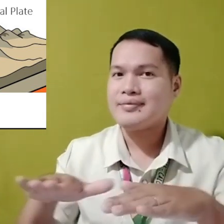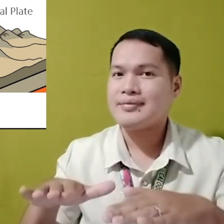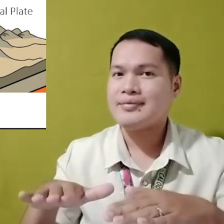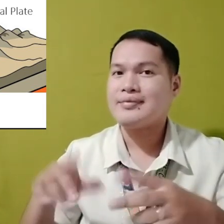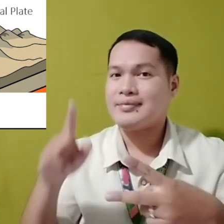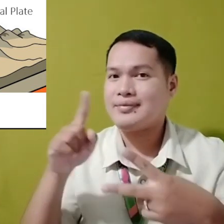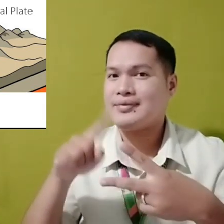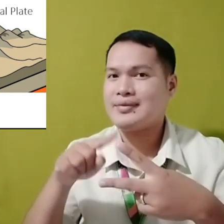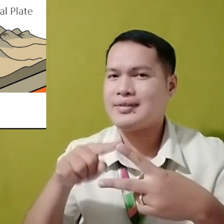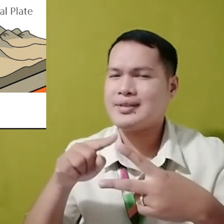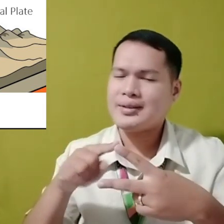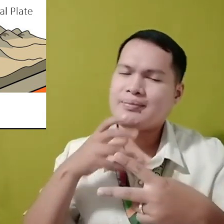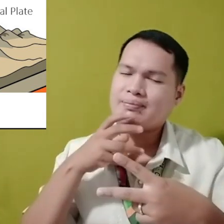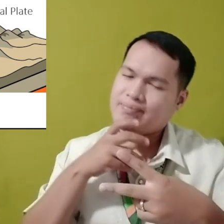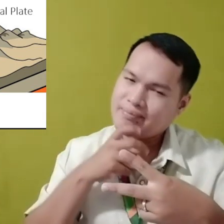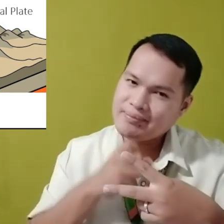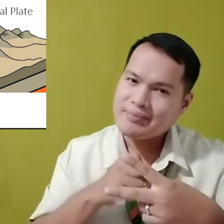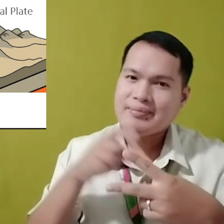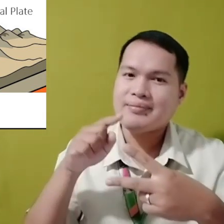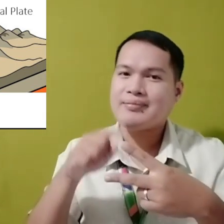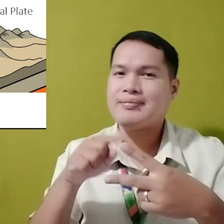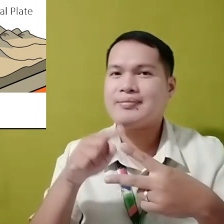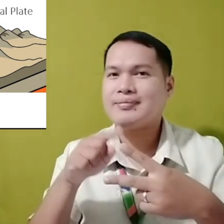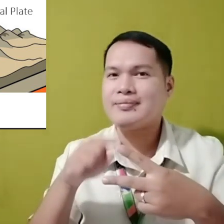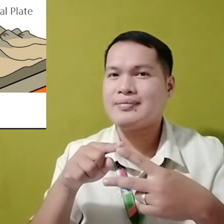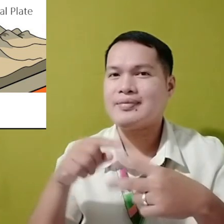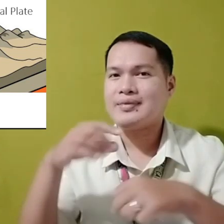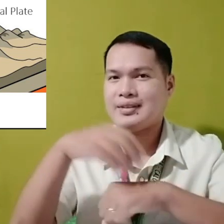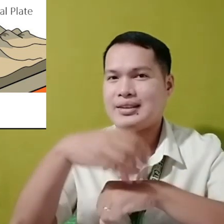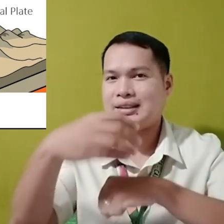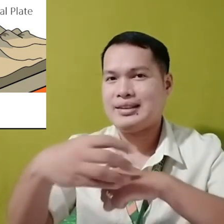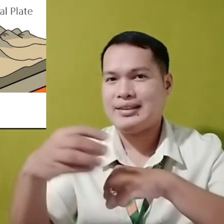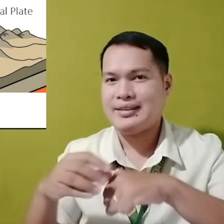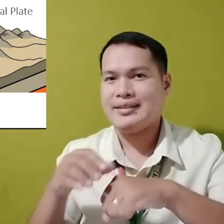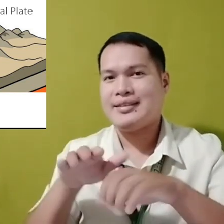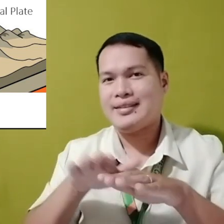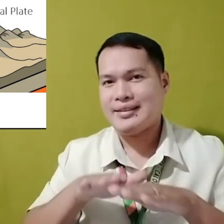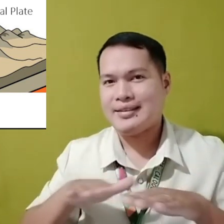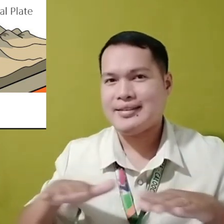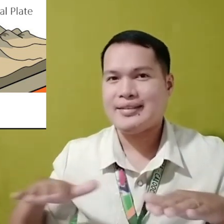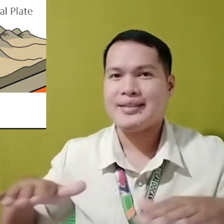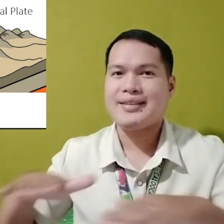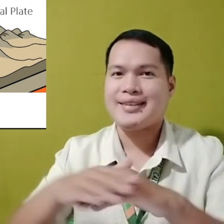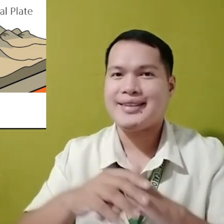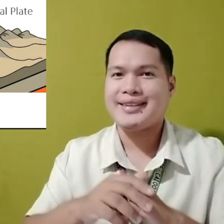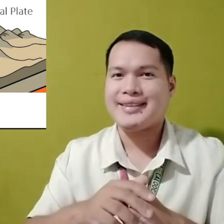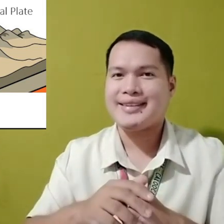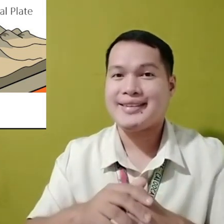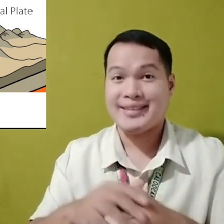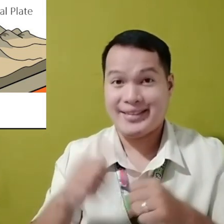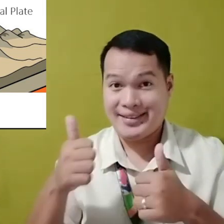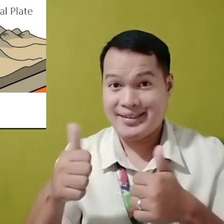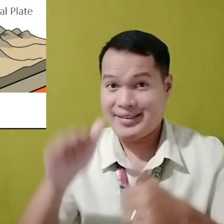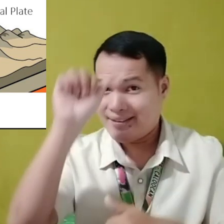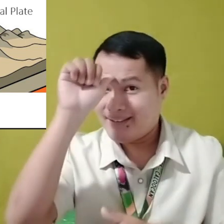plate Tandaan niyo ba?